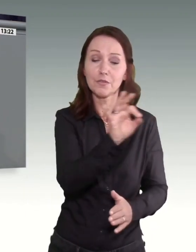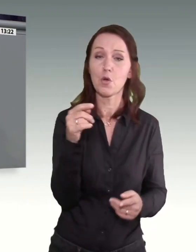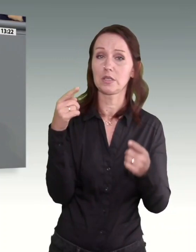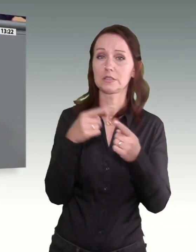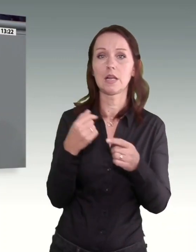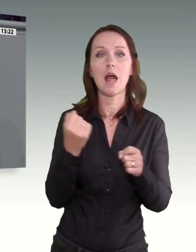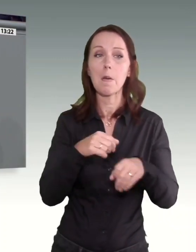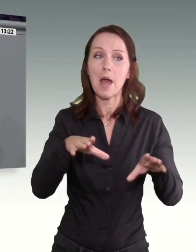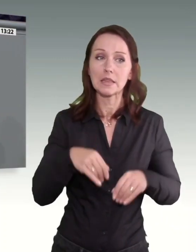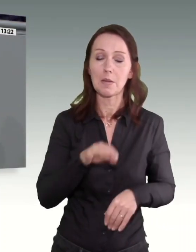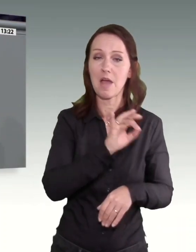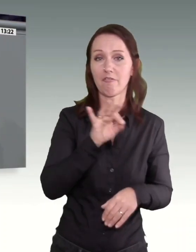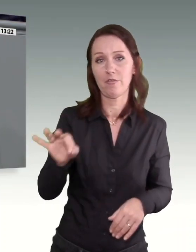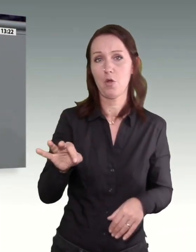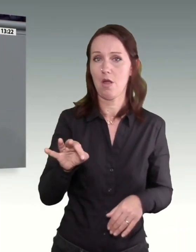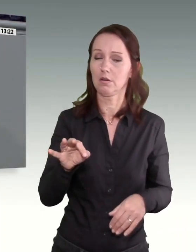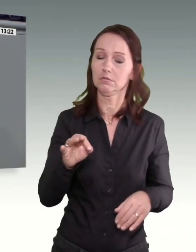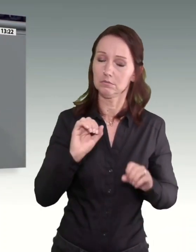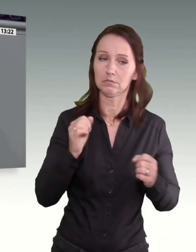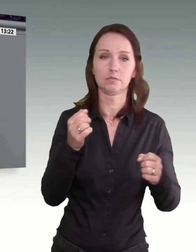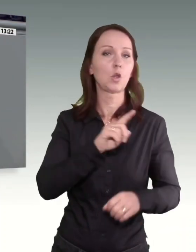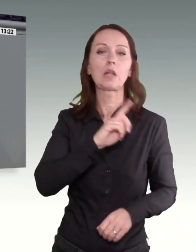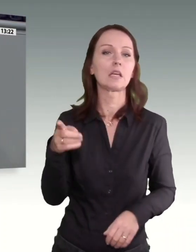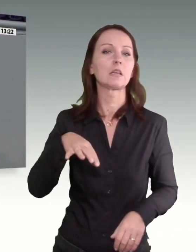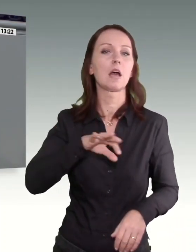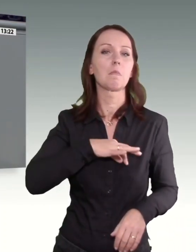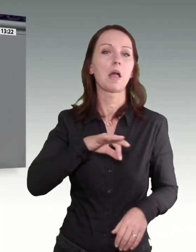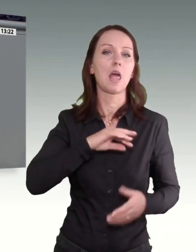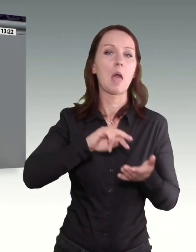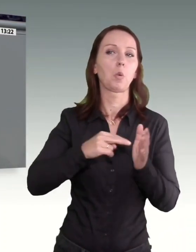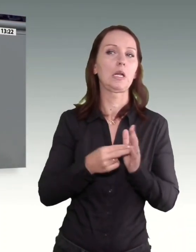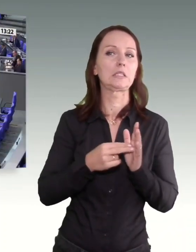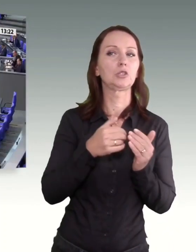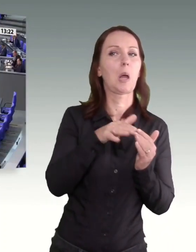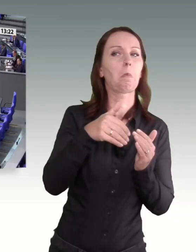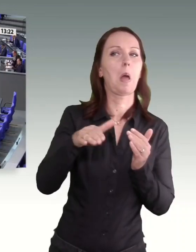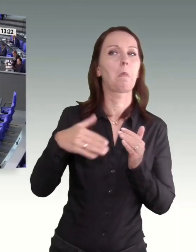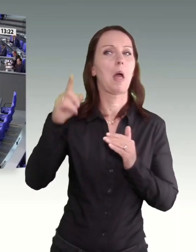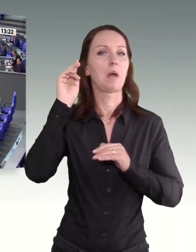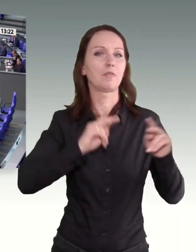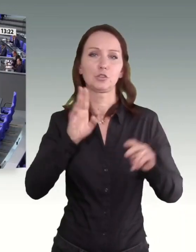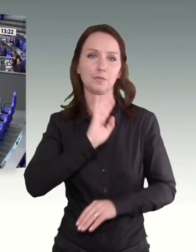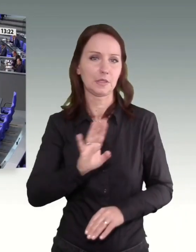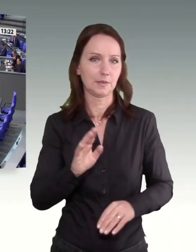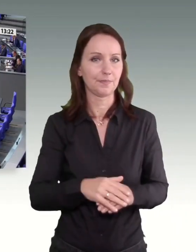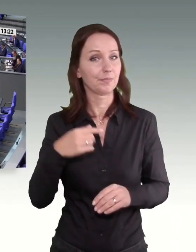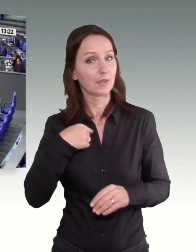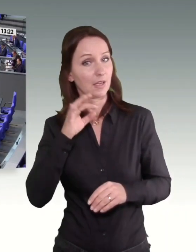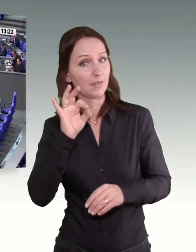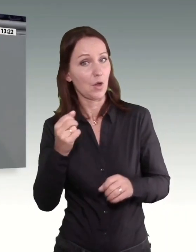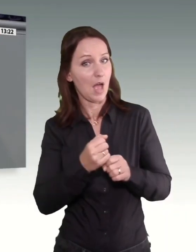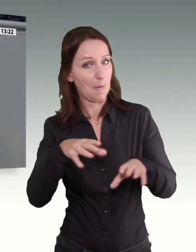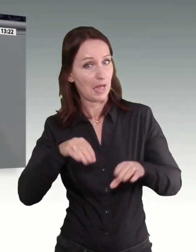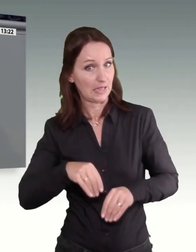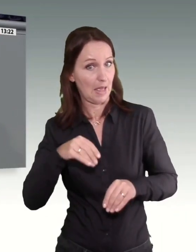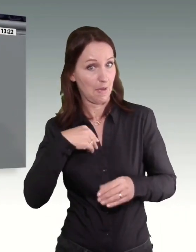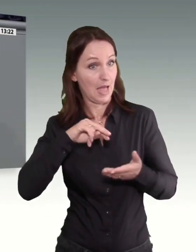nicht um parteipolitische Abgrenzung geht. Lehnen Sie unsere geplanten Verbesserungen für die